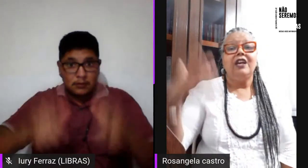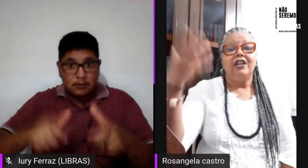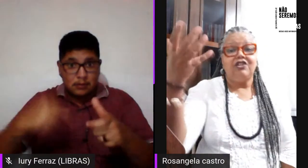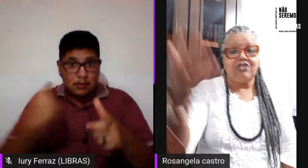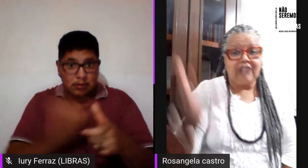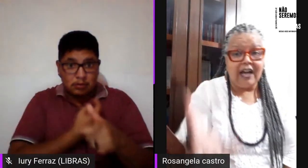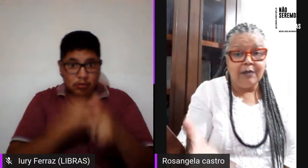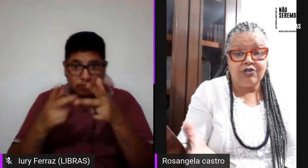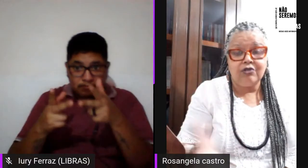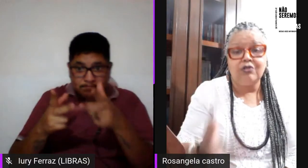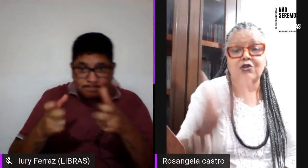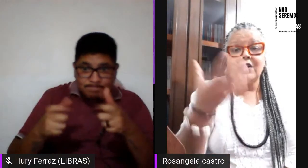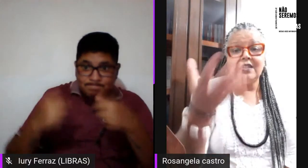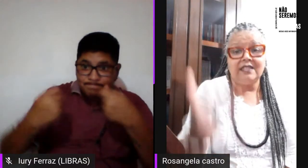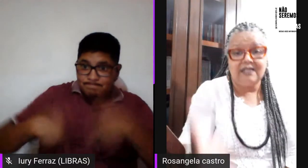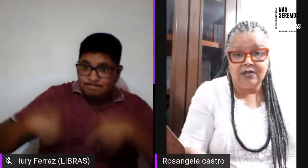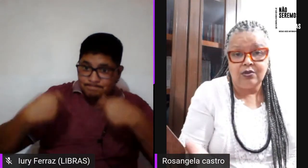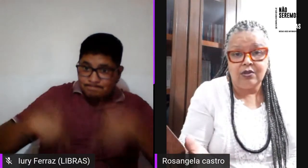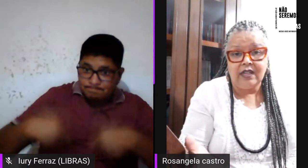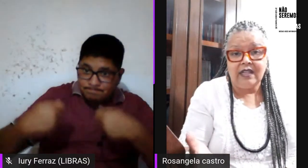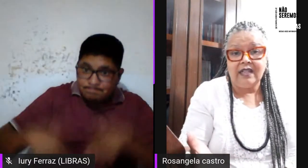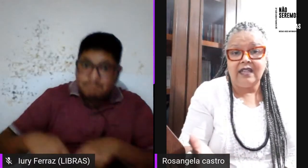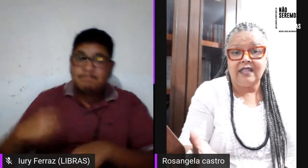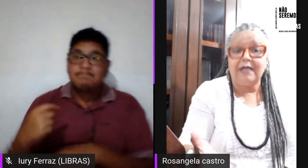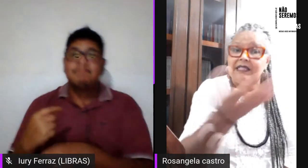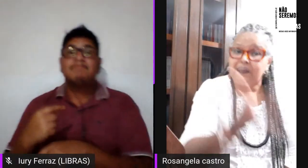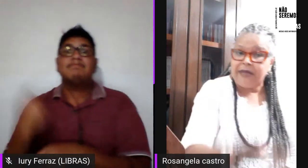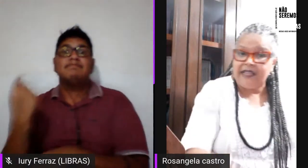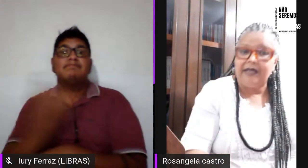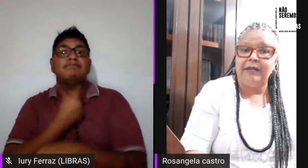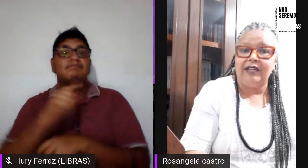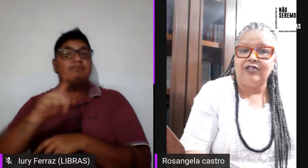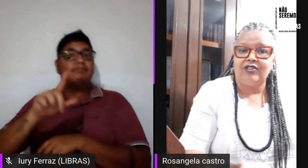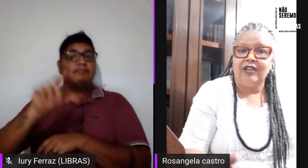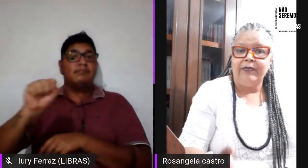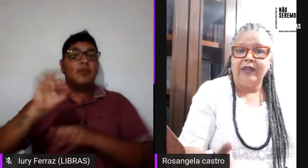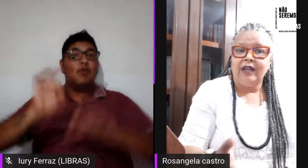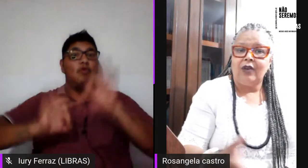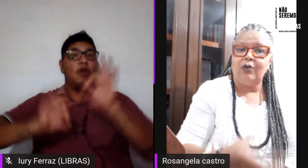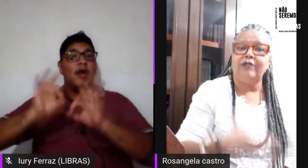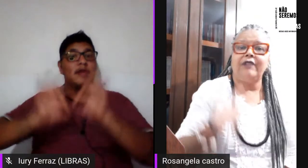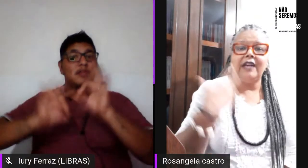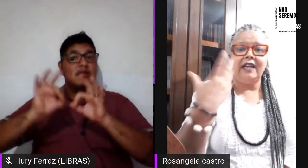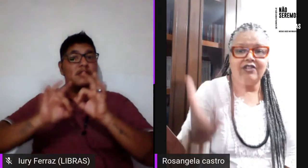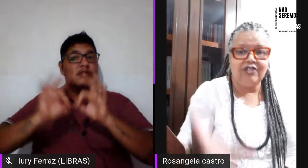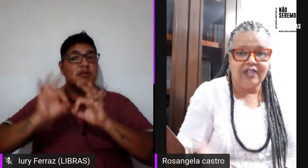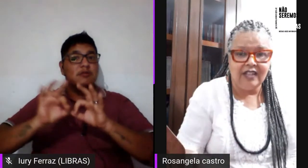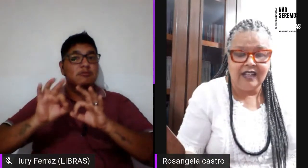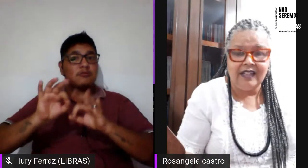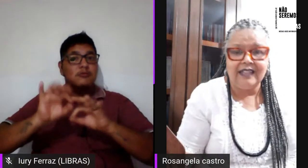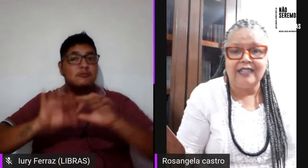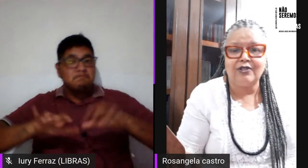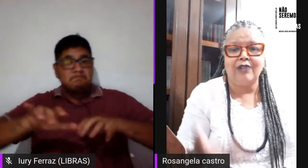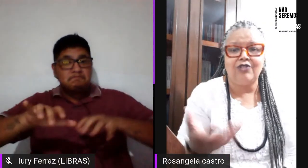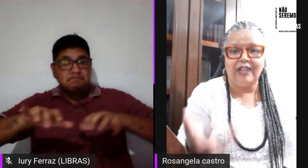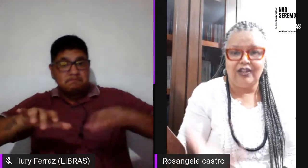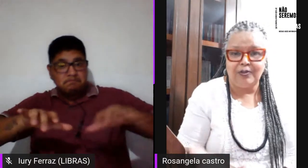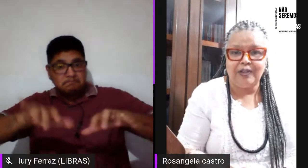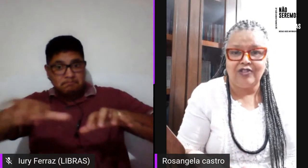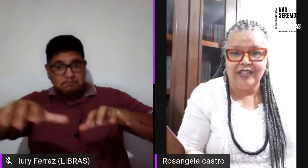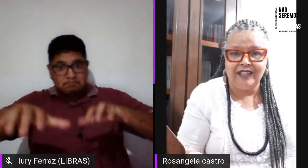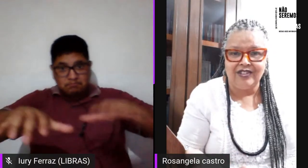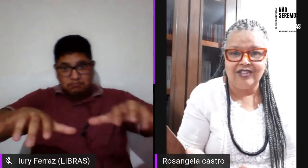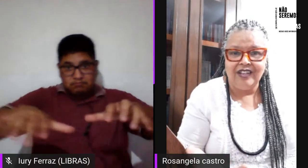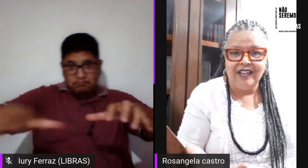estarmos nos organizando também separadamente, quando vem a Rede Nacional de